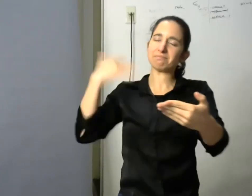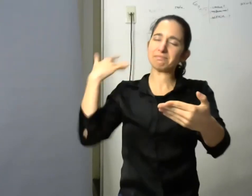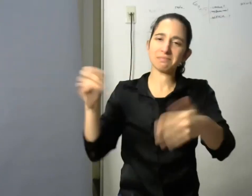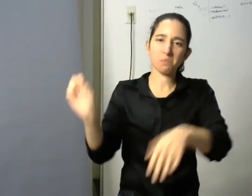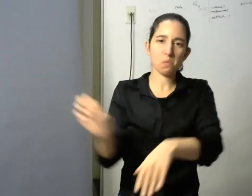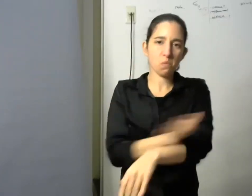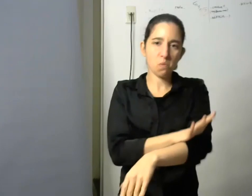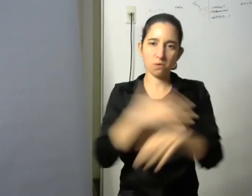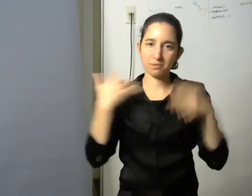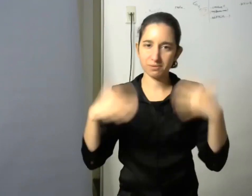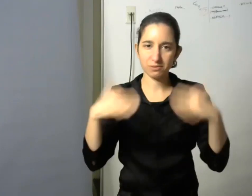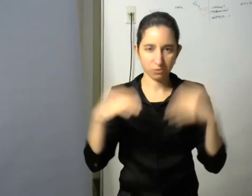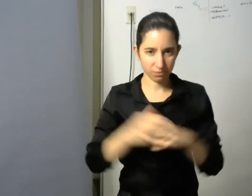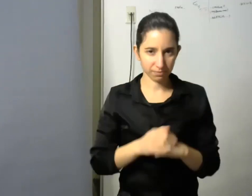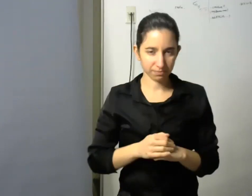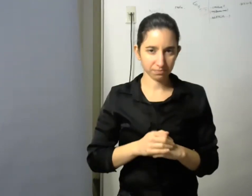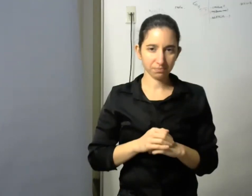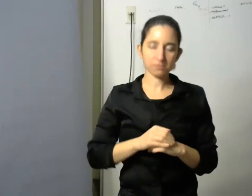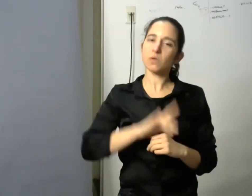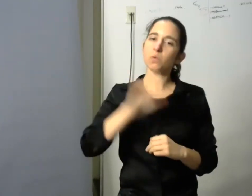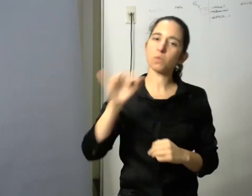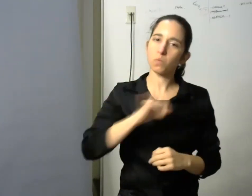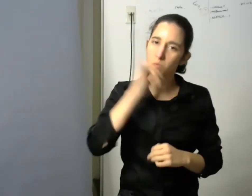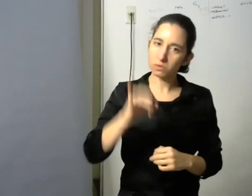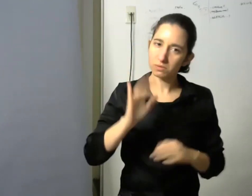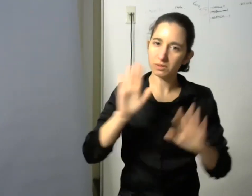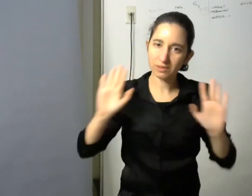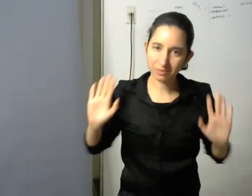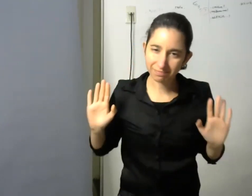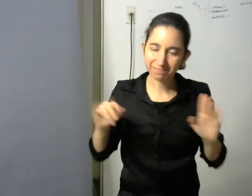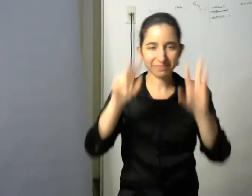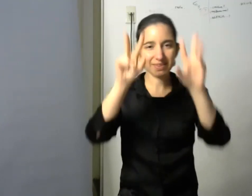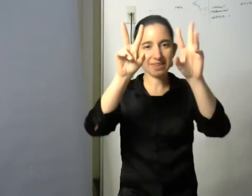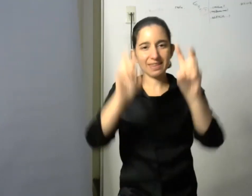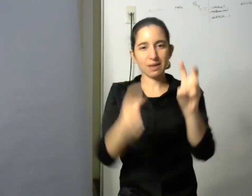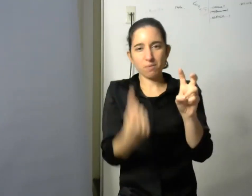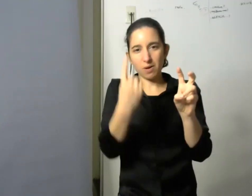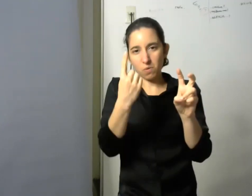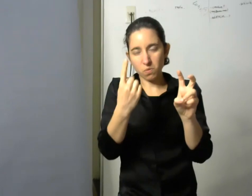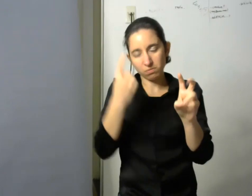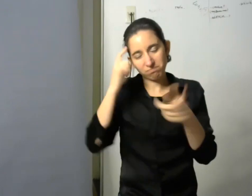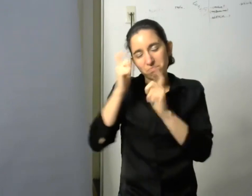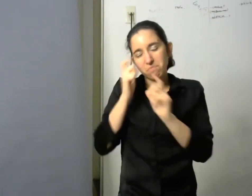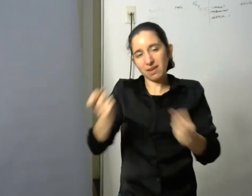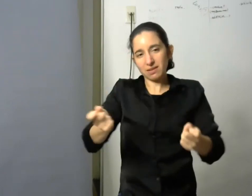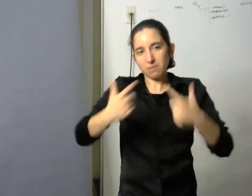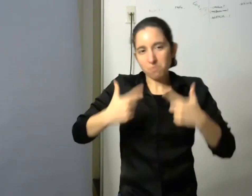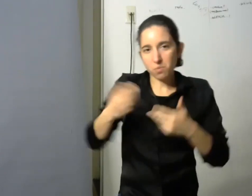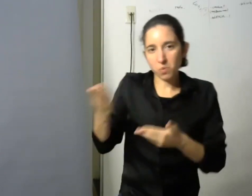voy a hablar en realidad de lo que yo tengo más cerca que es mi experiencia porque toda la parte teórica y